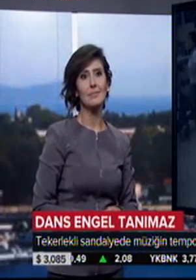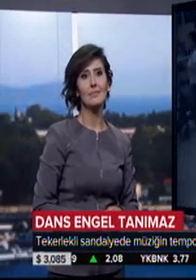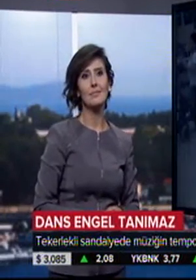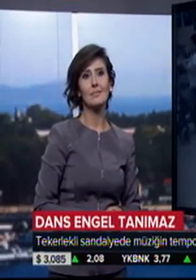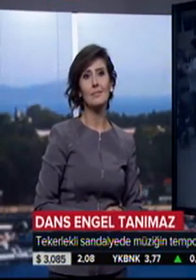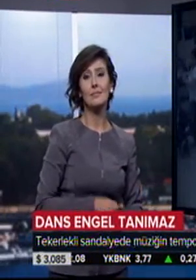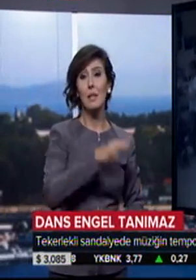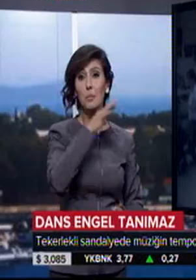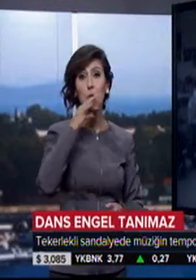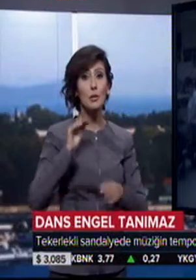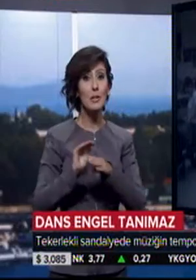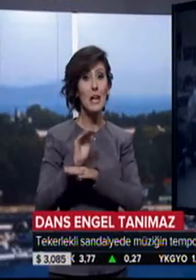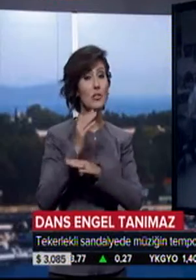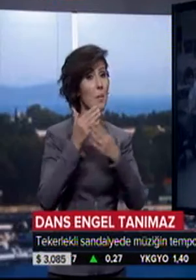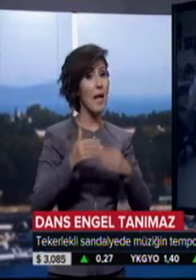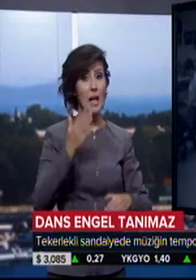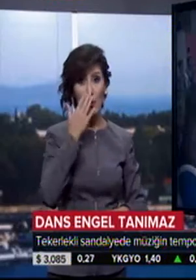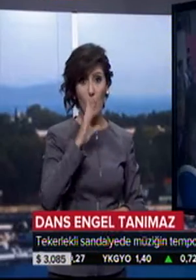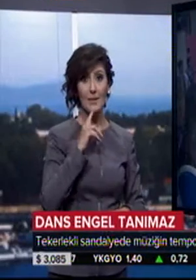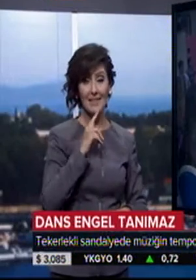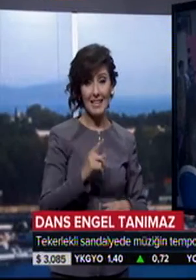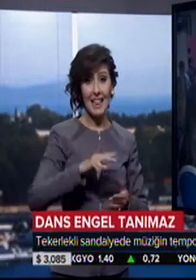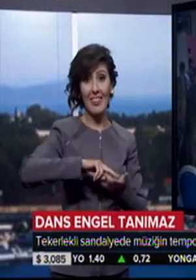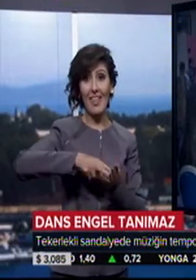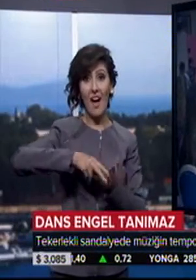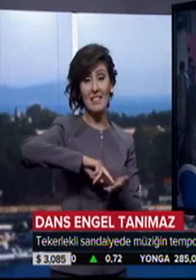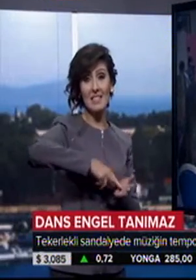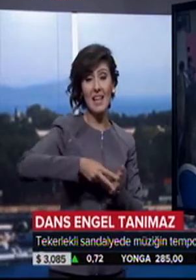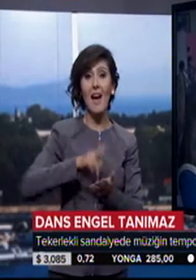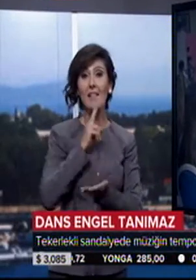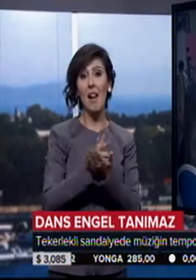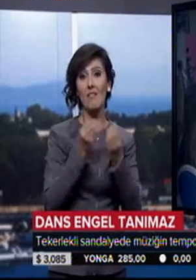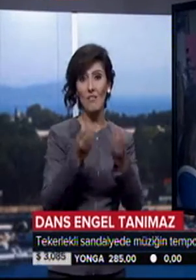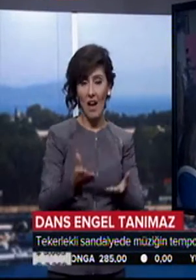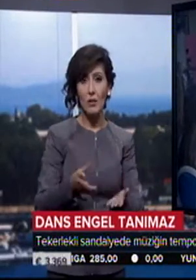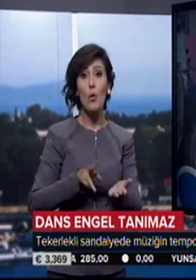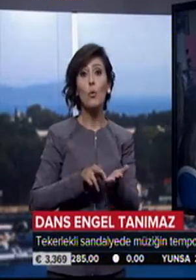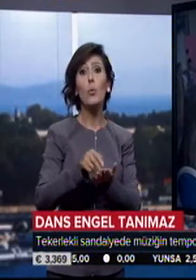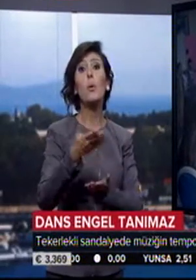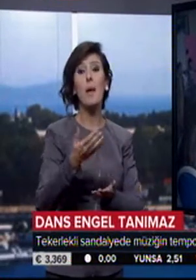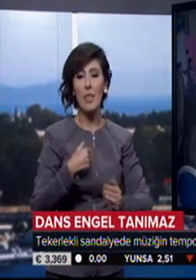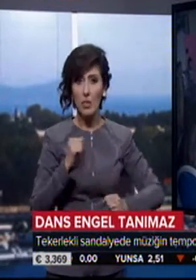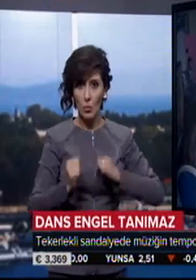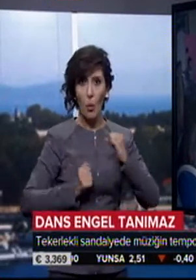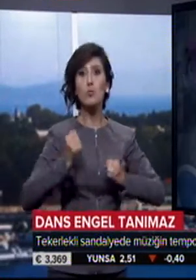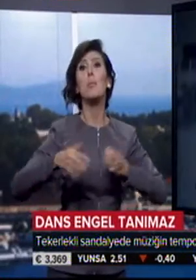Mutlu yaşama engel yok dediler, dans etmeye karar verdiler. Yürümeden, koşmadan dans edilebilir mi diye epey düşündüler.